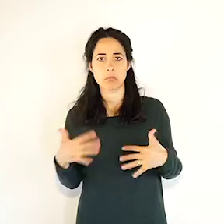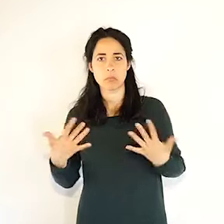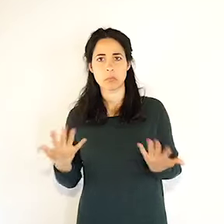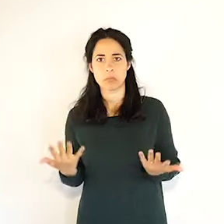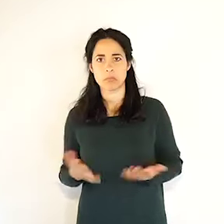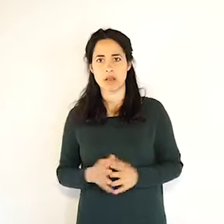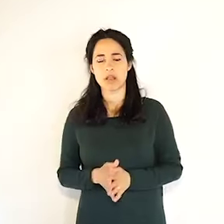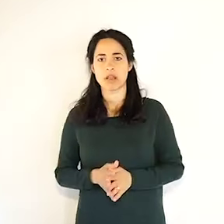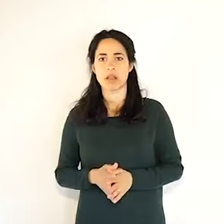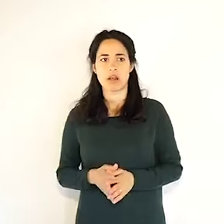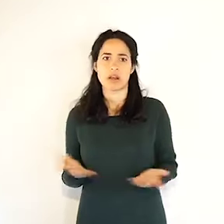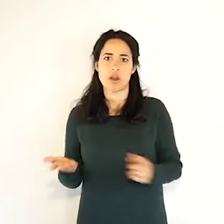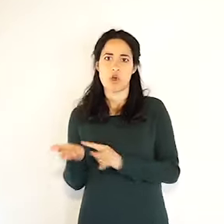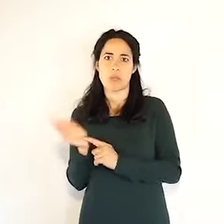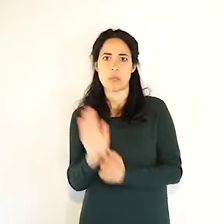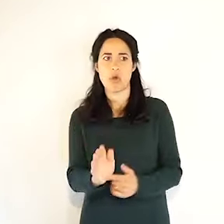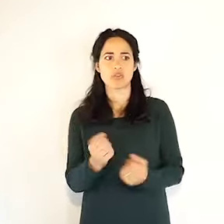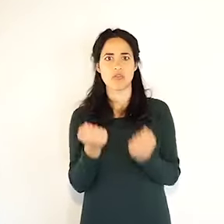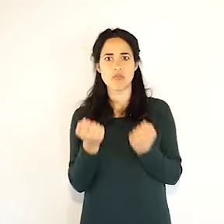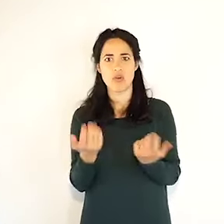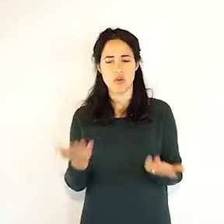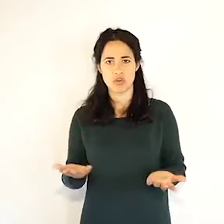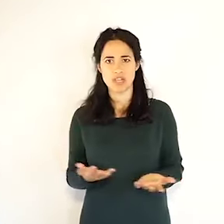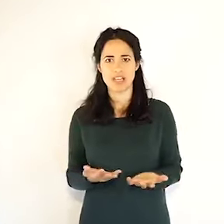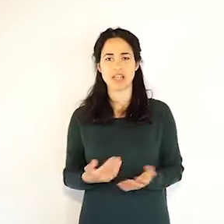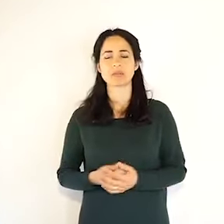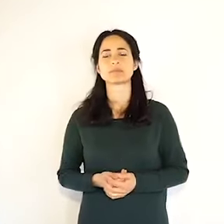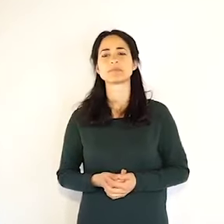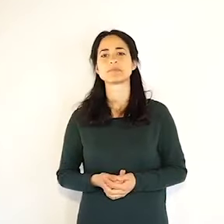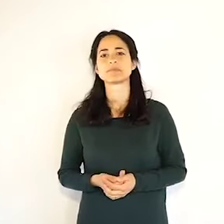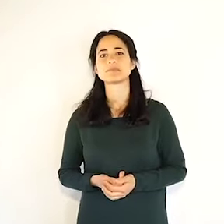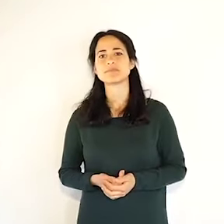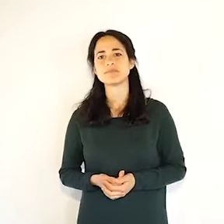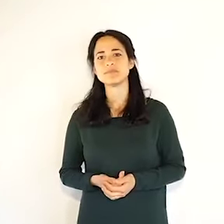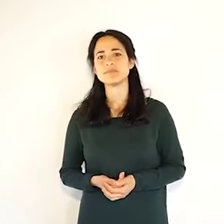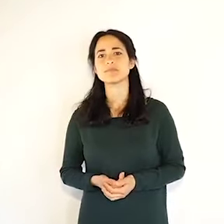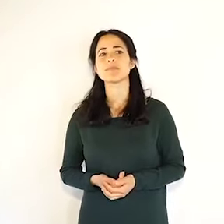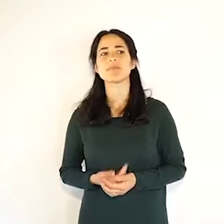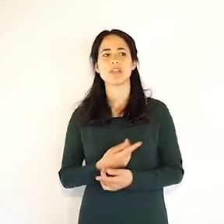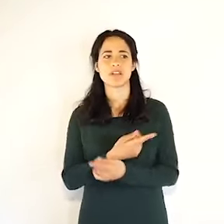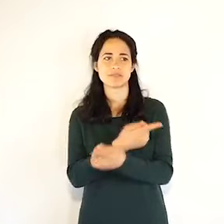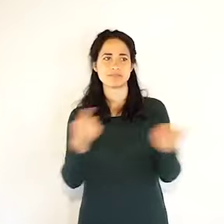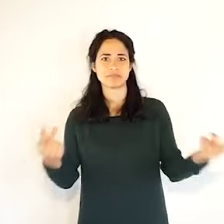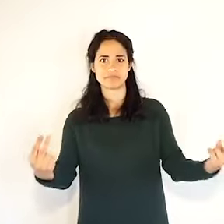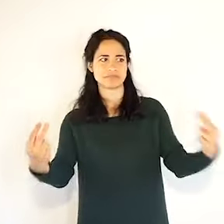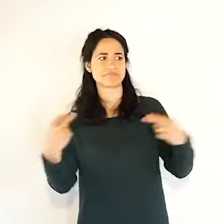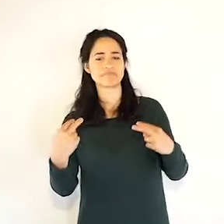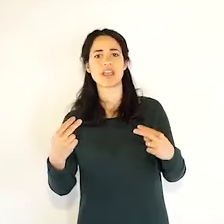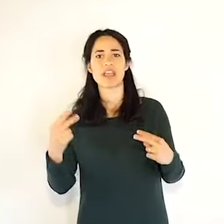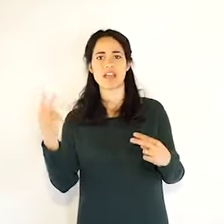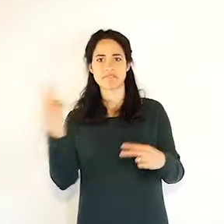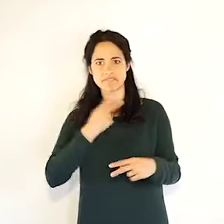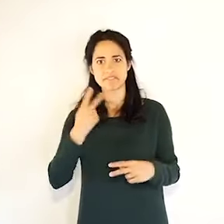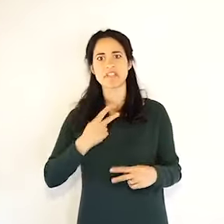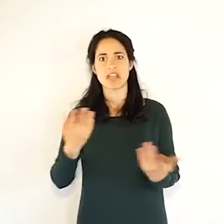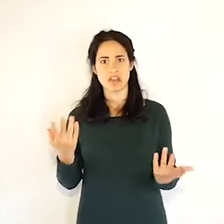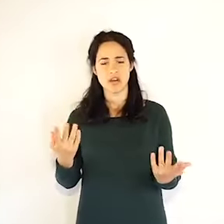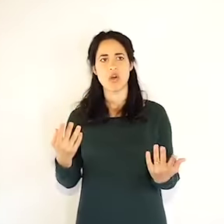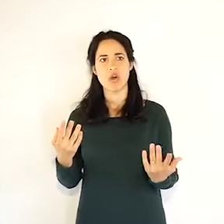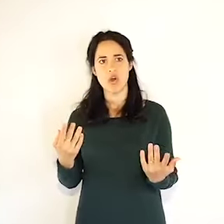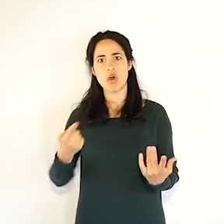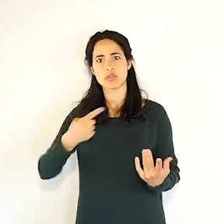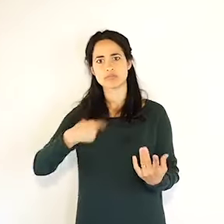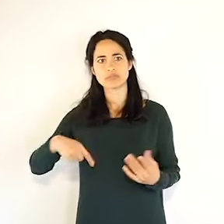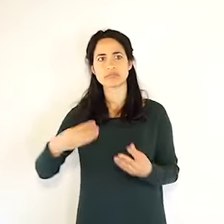consegne di donazioni, di offerte pasquali anche alle famiglie, oltre che naturalmente delle mascherine, della preparazione,